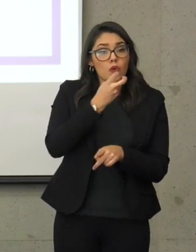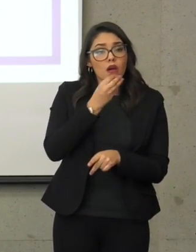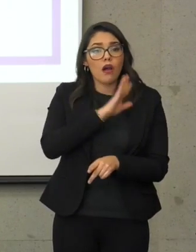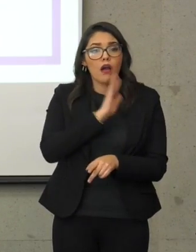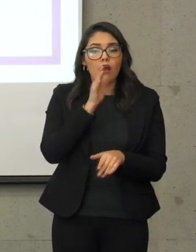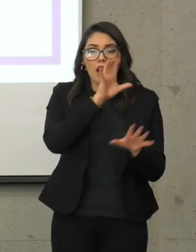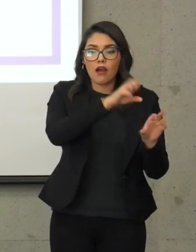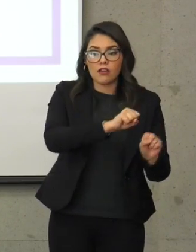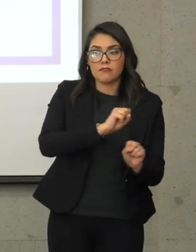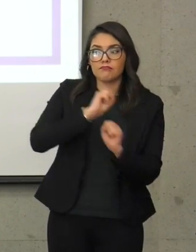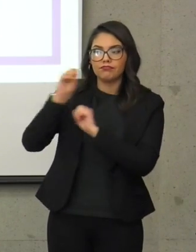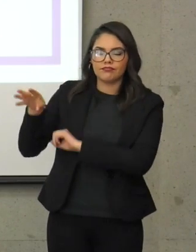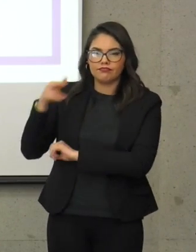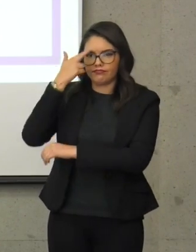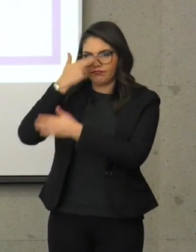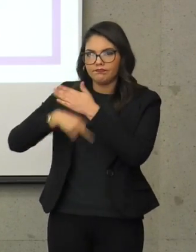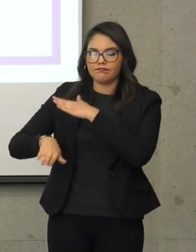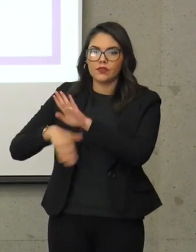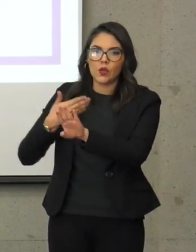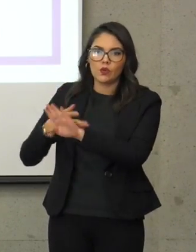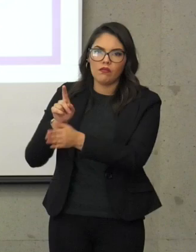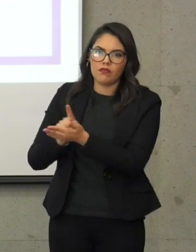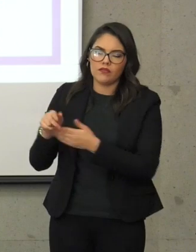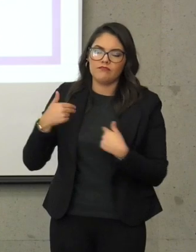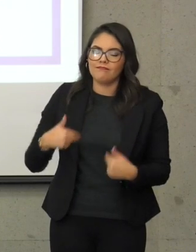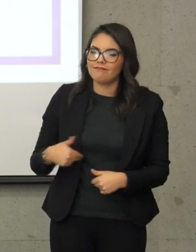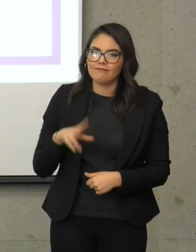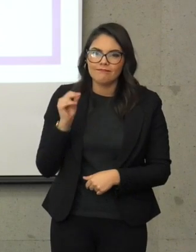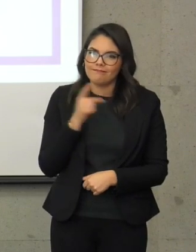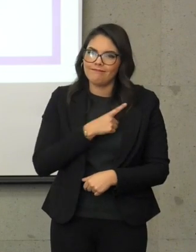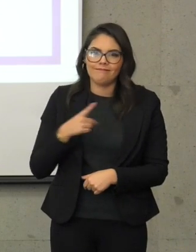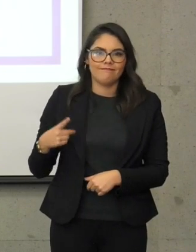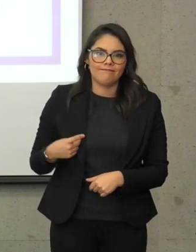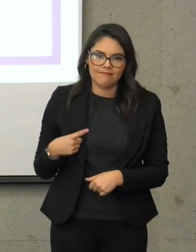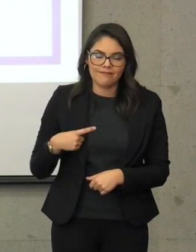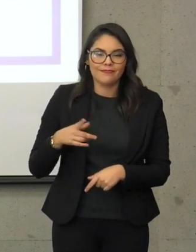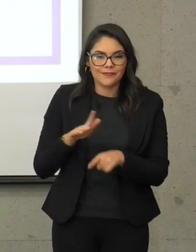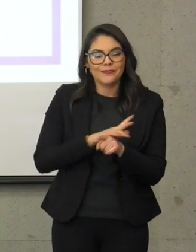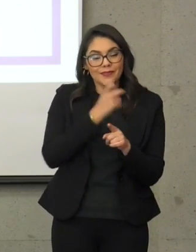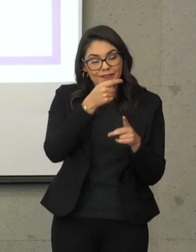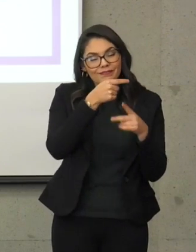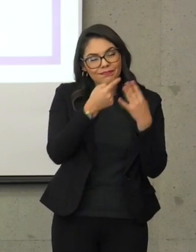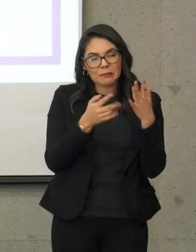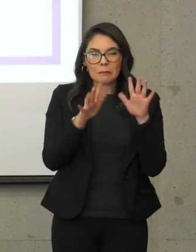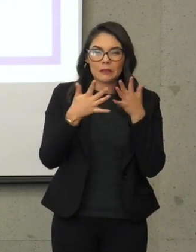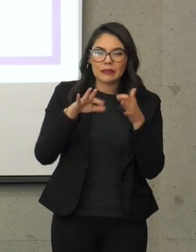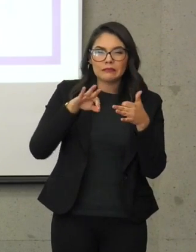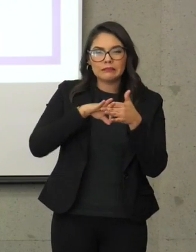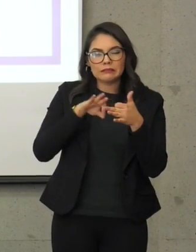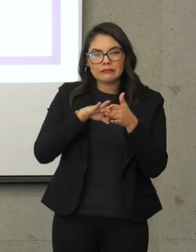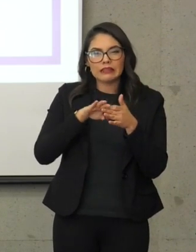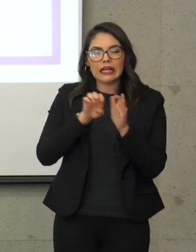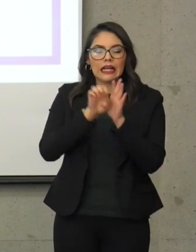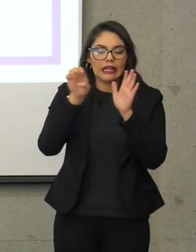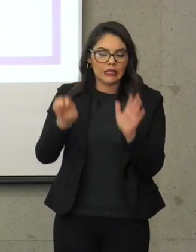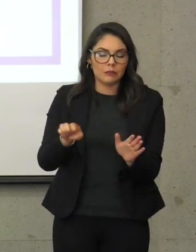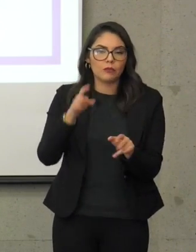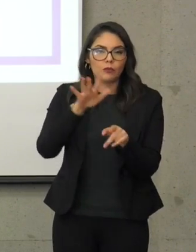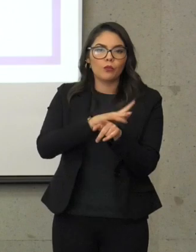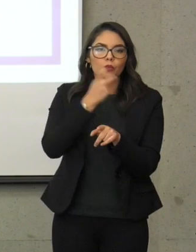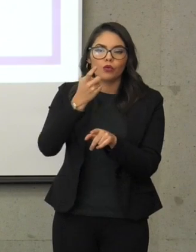por ahí vamos y a partir de estas dos cosas articulamos igual eso, más allá de los convenios.